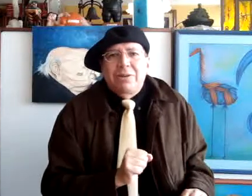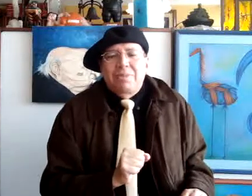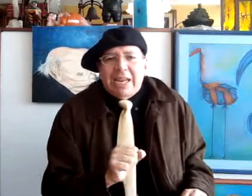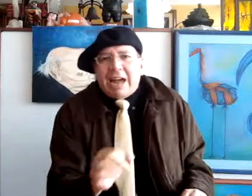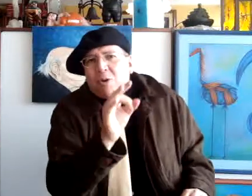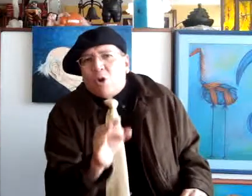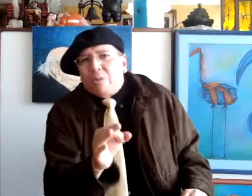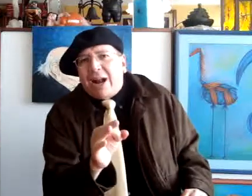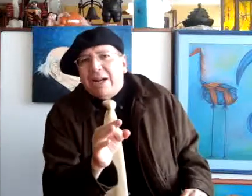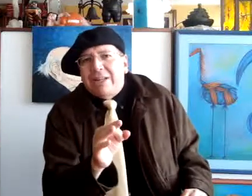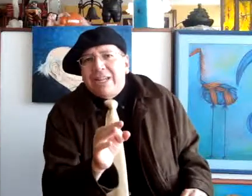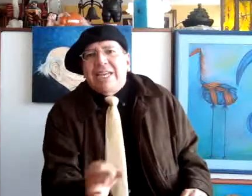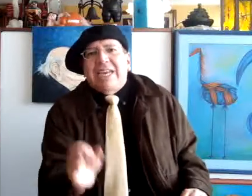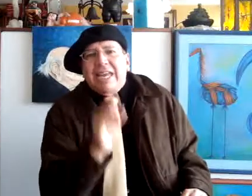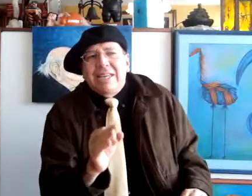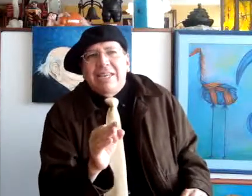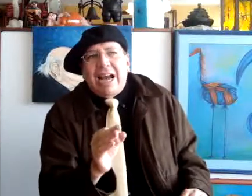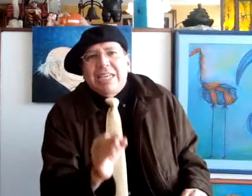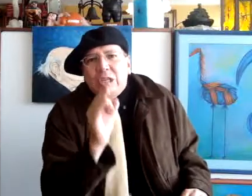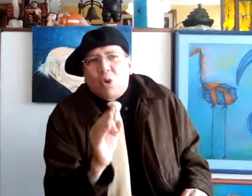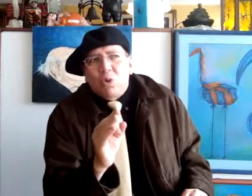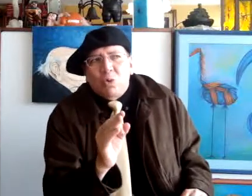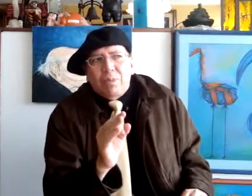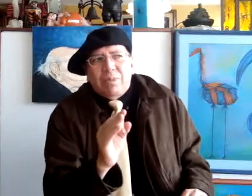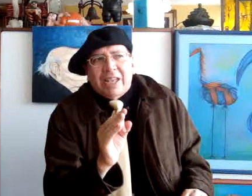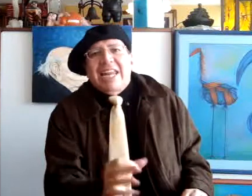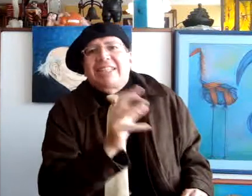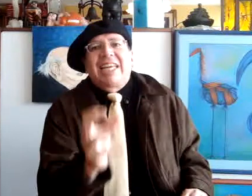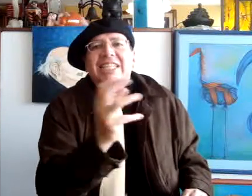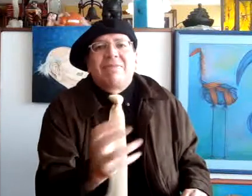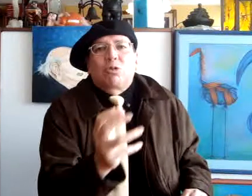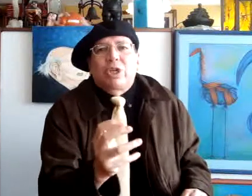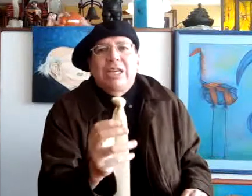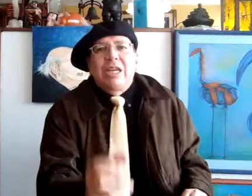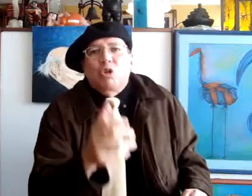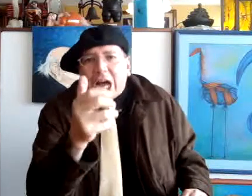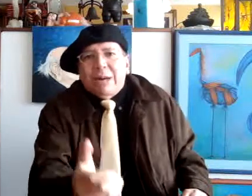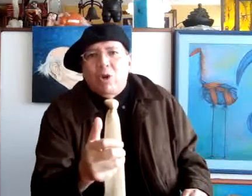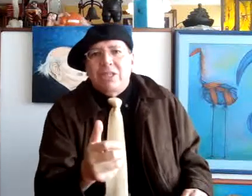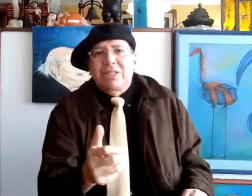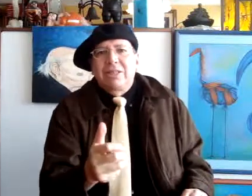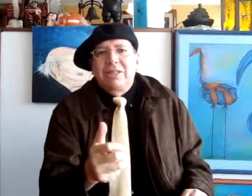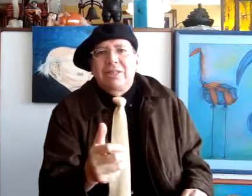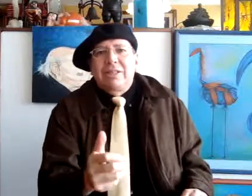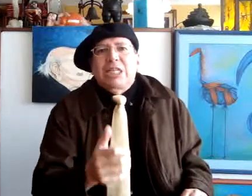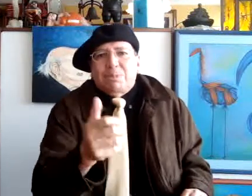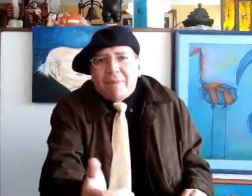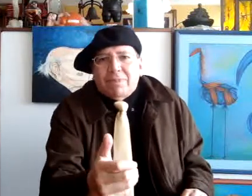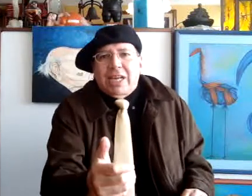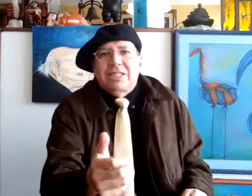la forma en que han ido caracterizándose los árboles, las plantas,